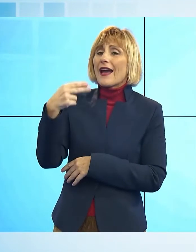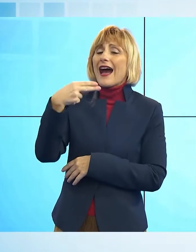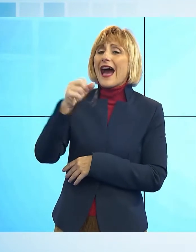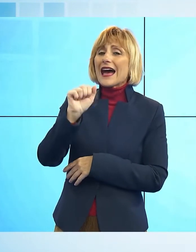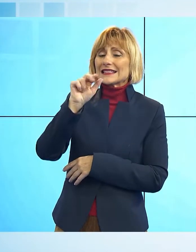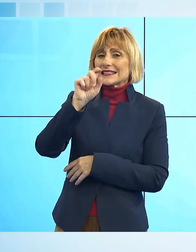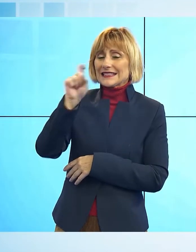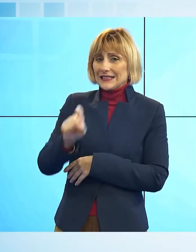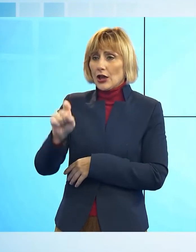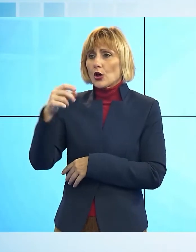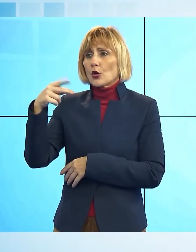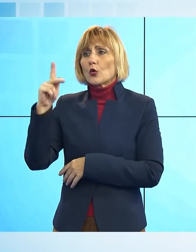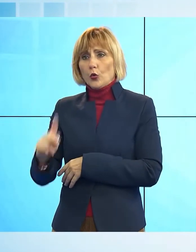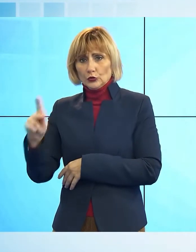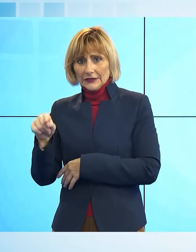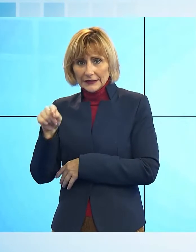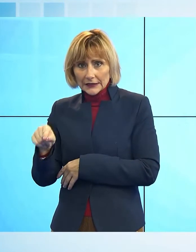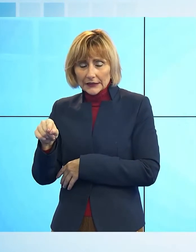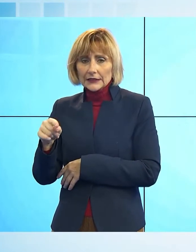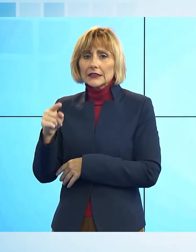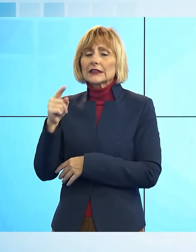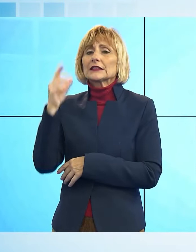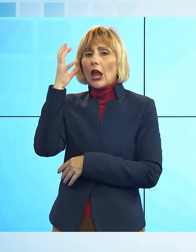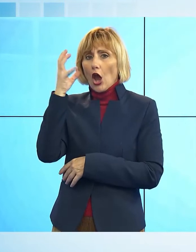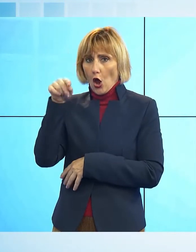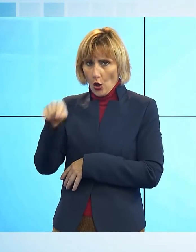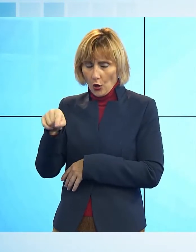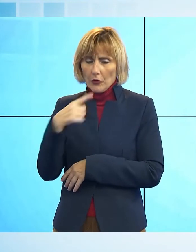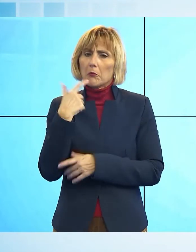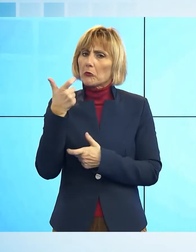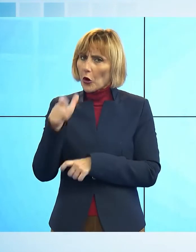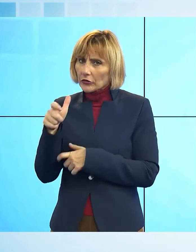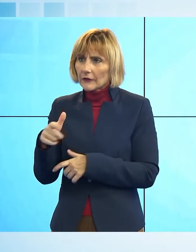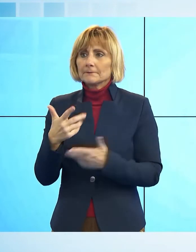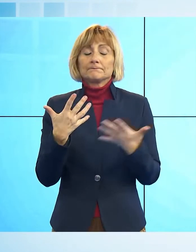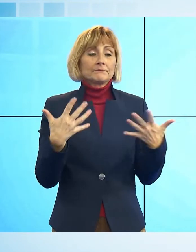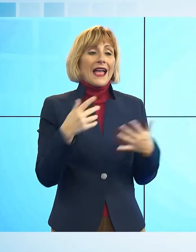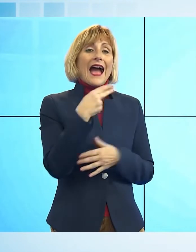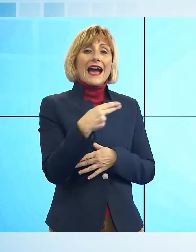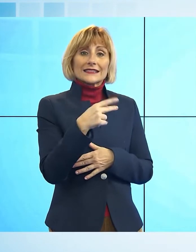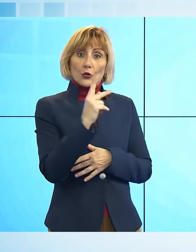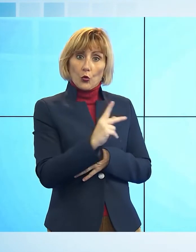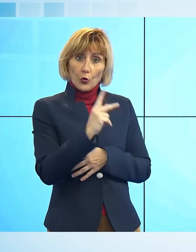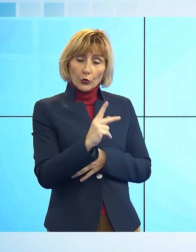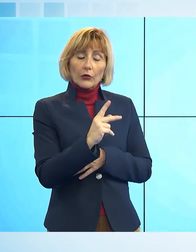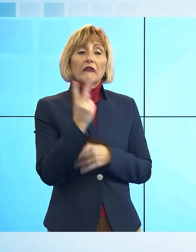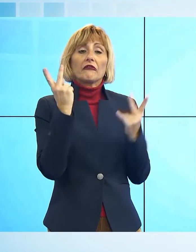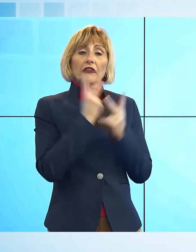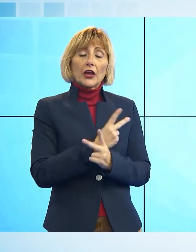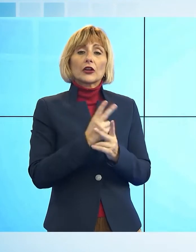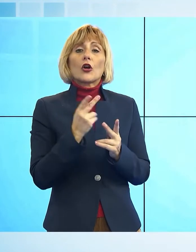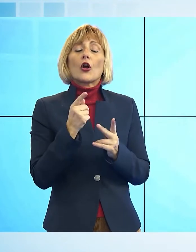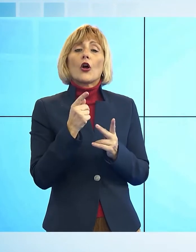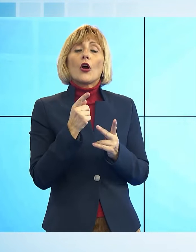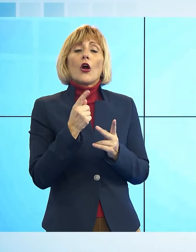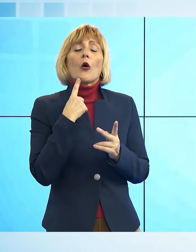Hans Kung perché? Perché lui era un teologo, morto cattolico, che era molto contestativo rispetto alle posizioni ufficiali della